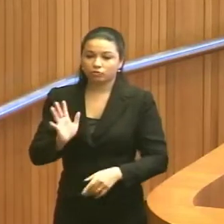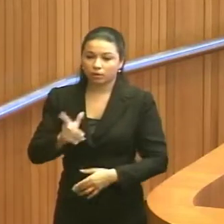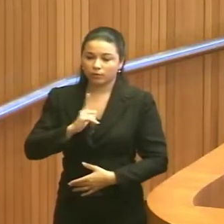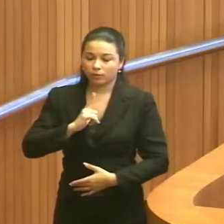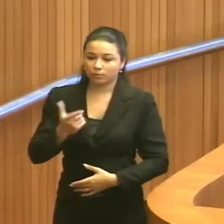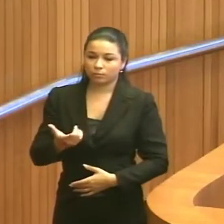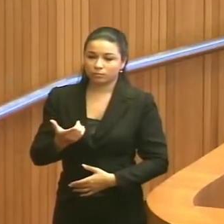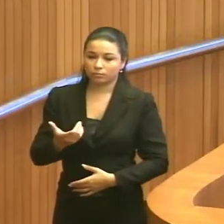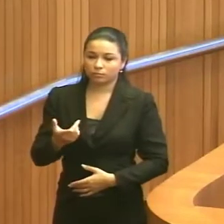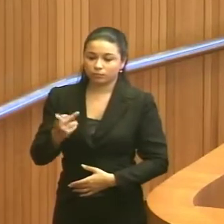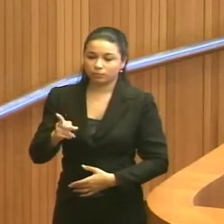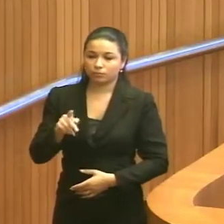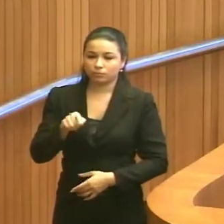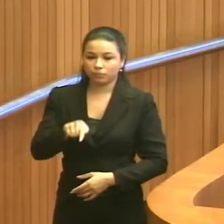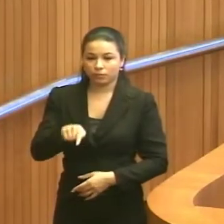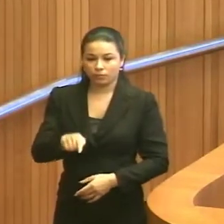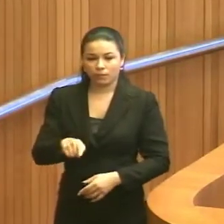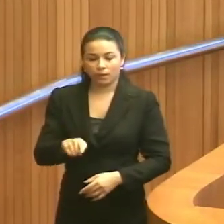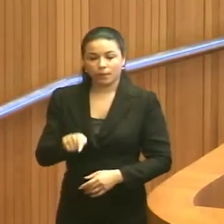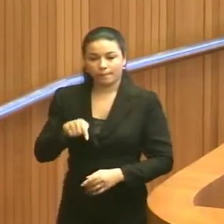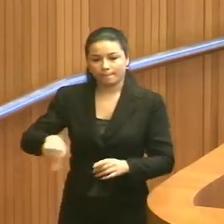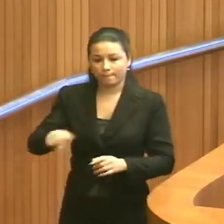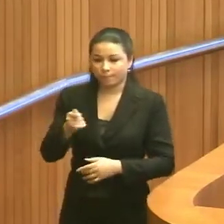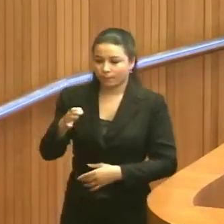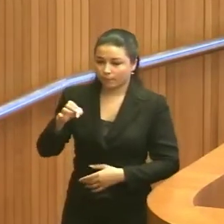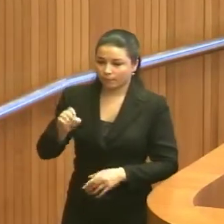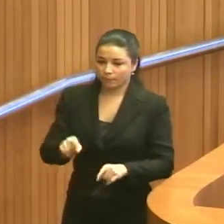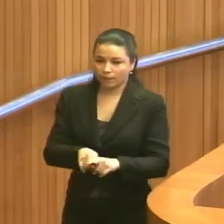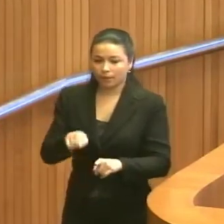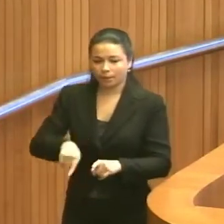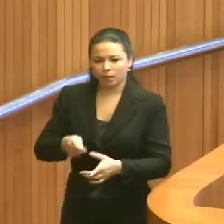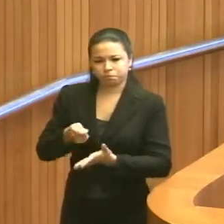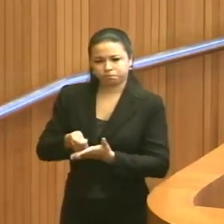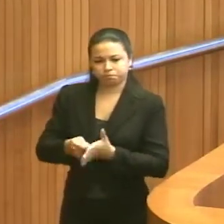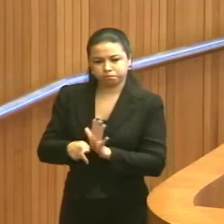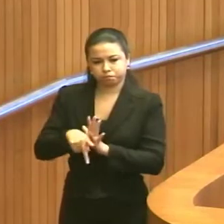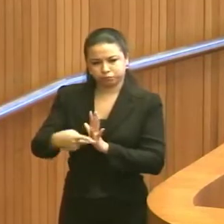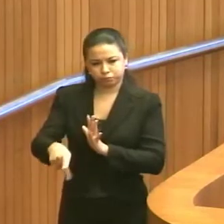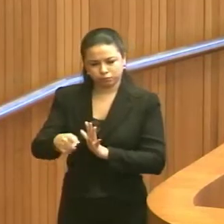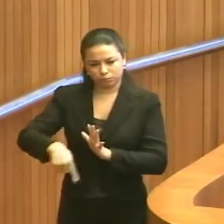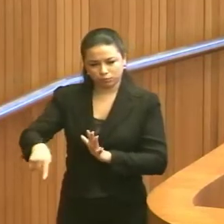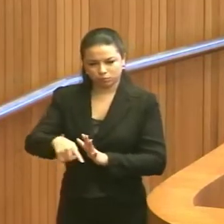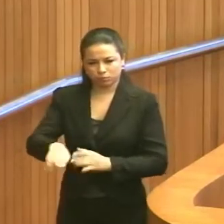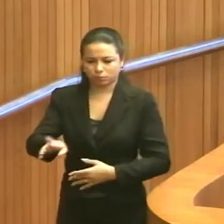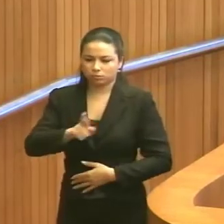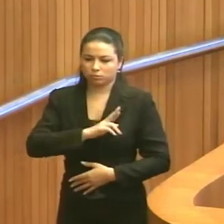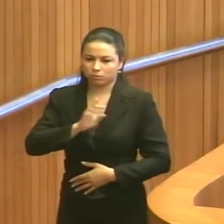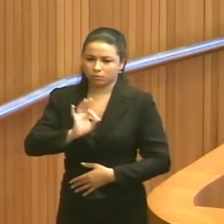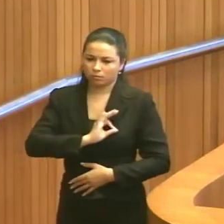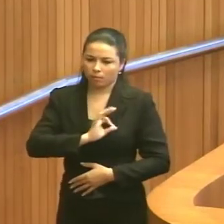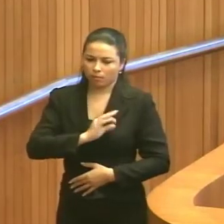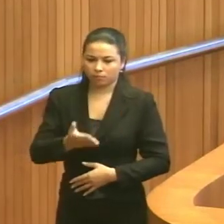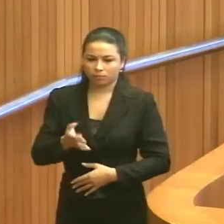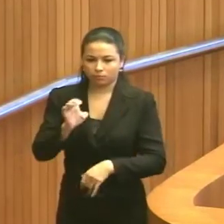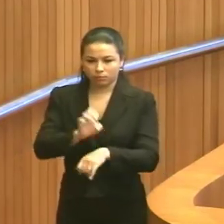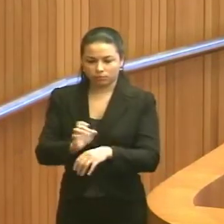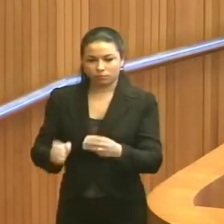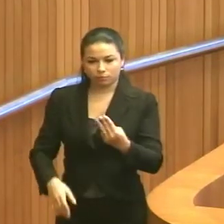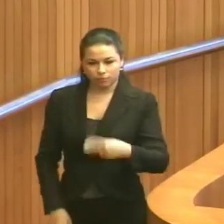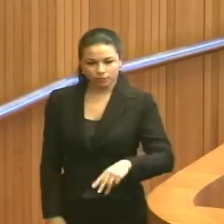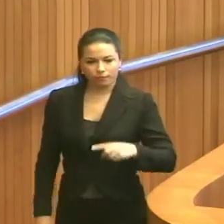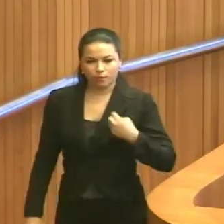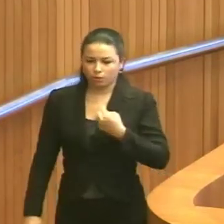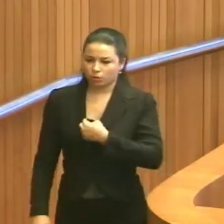então, passar para ela essas informações e exigir, na verdade, uma resposta por parte da Polícia Militar do Estado do Maranhão.